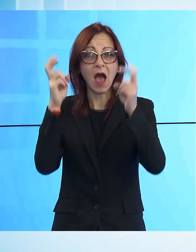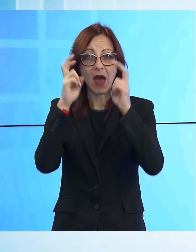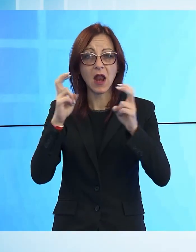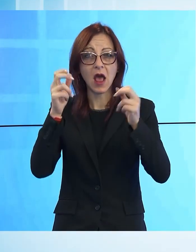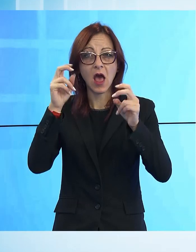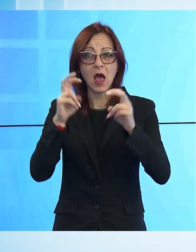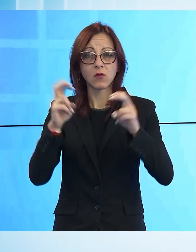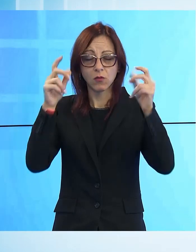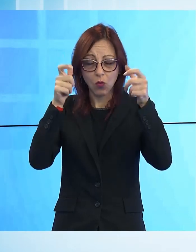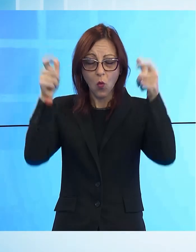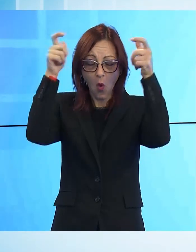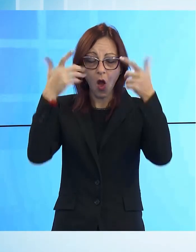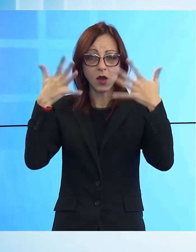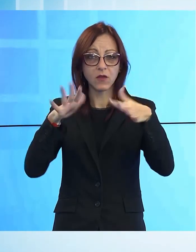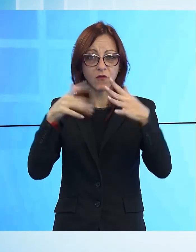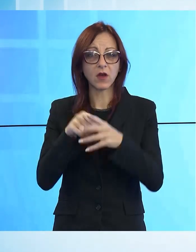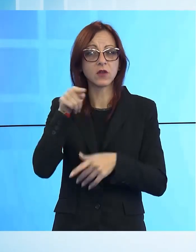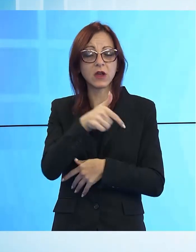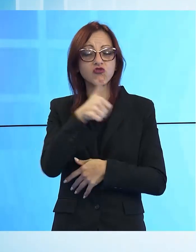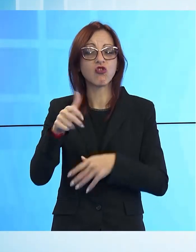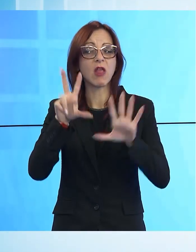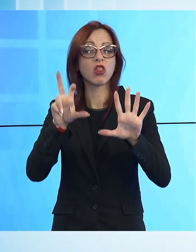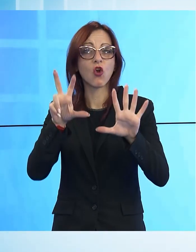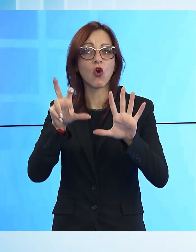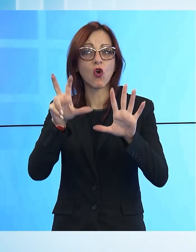180 castagne e cotte alla perfezione.